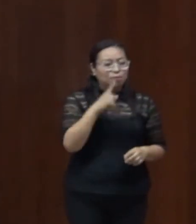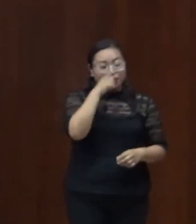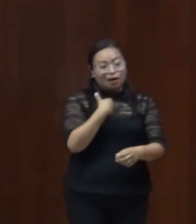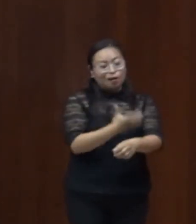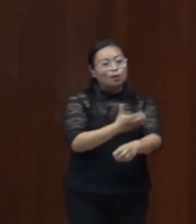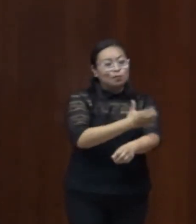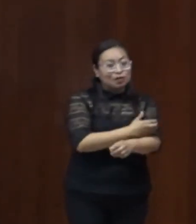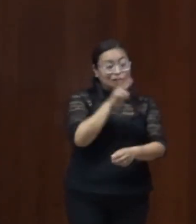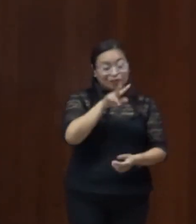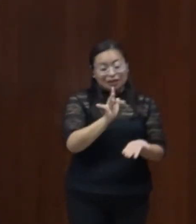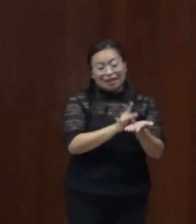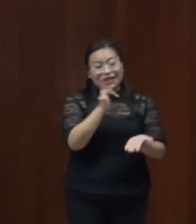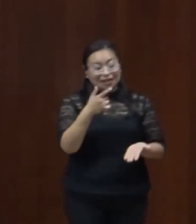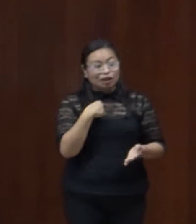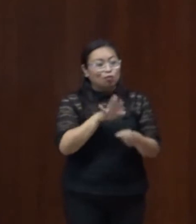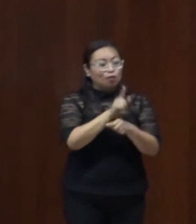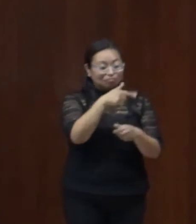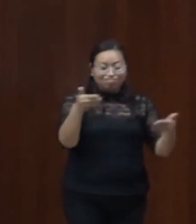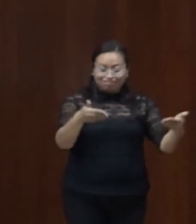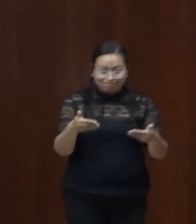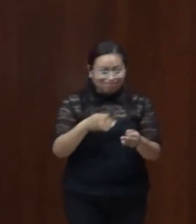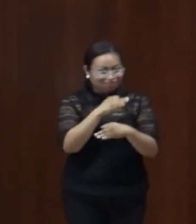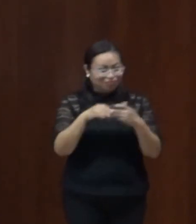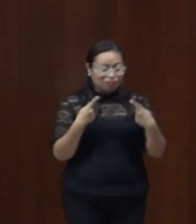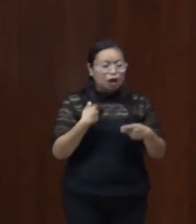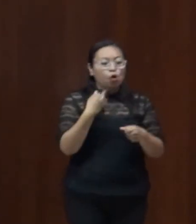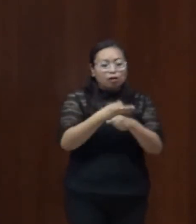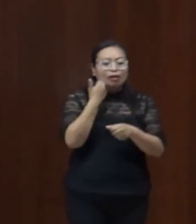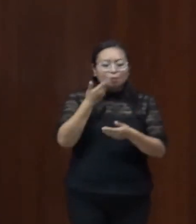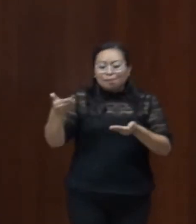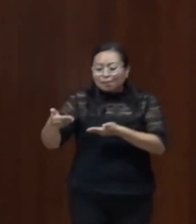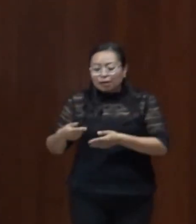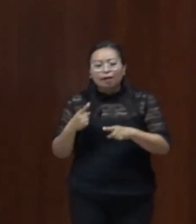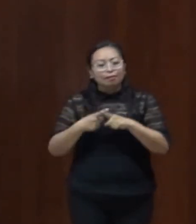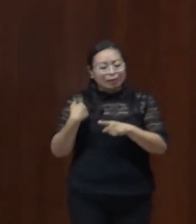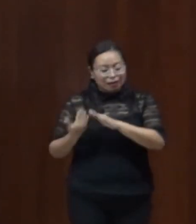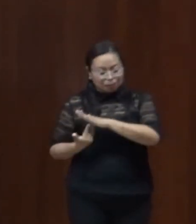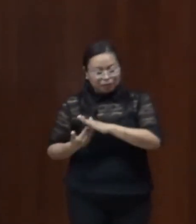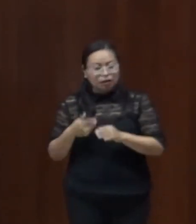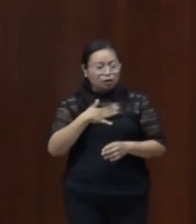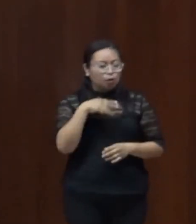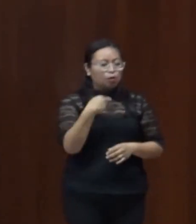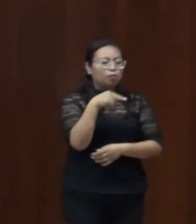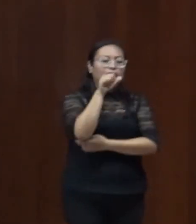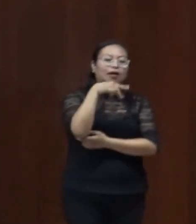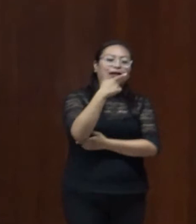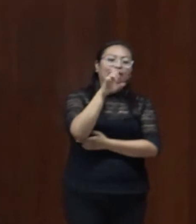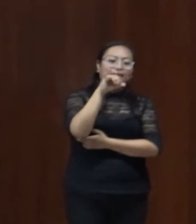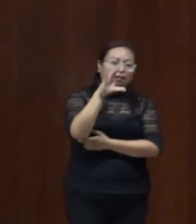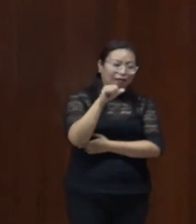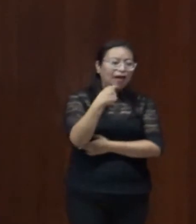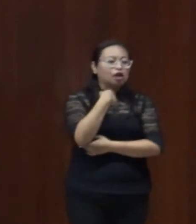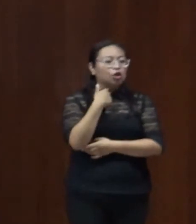ustedes, les agradecemos su presencia. Me presento, yo soy la doctora Angélica Lucía Damián Bernal, profesora del